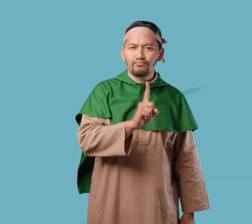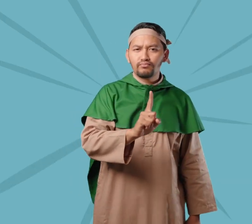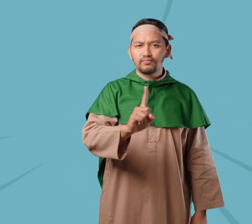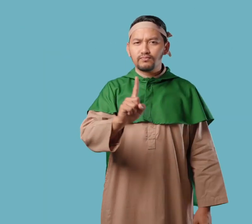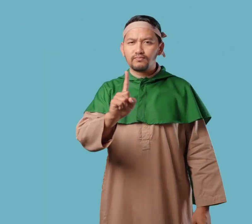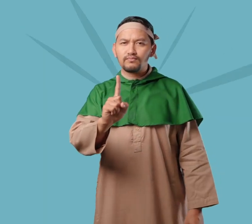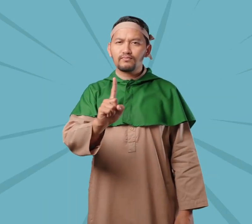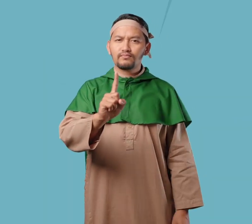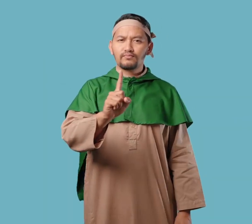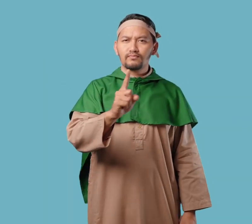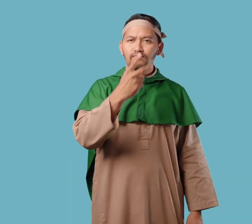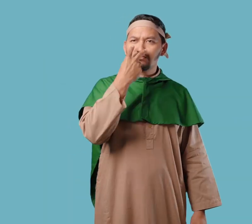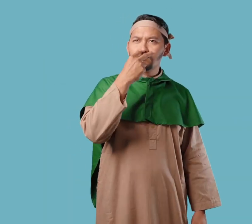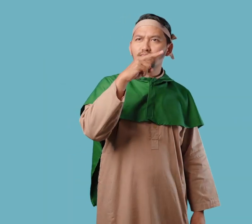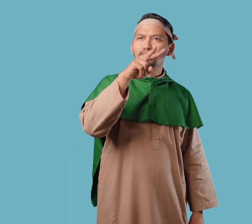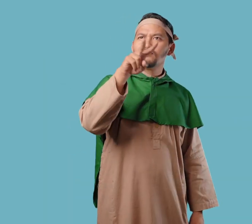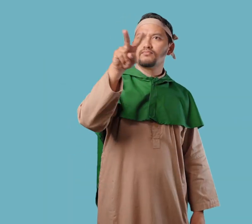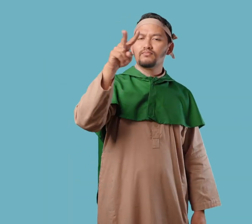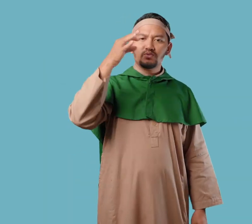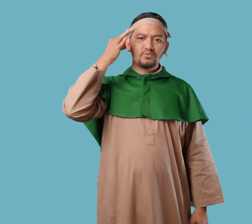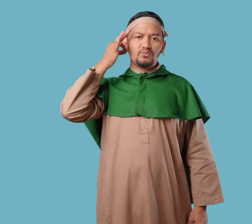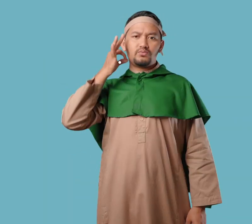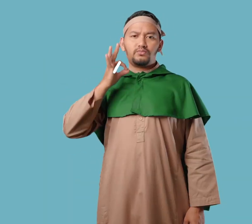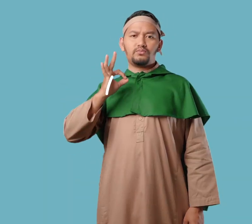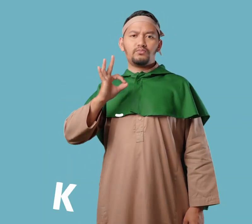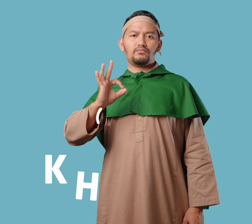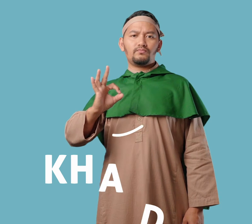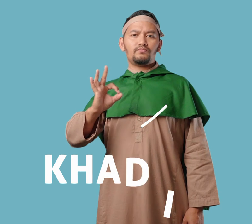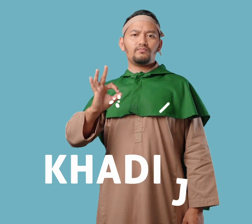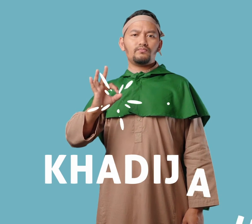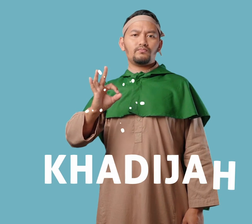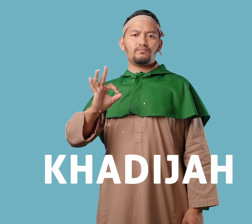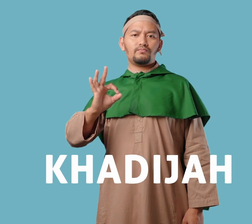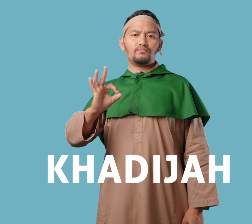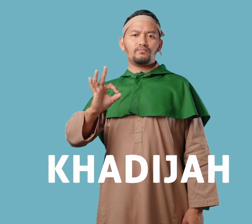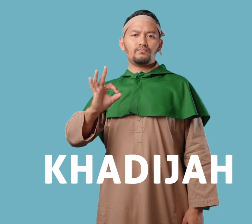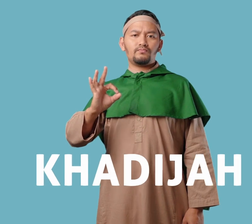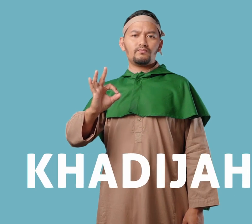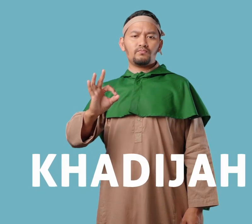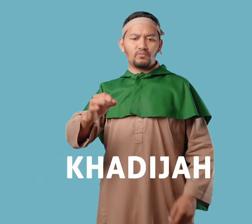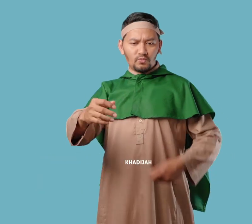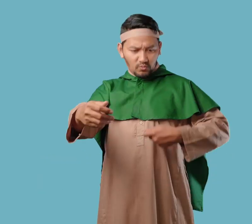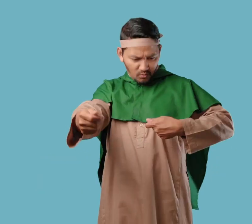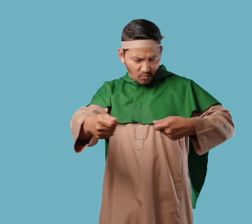Beliau bekerja pada seorang janda bernama Khadijah Dan membantu